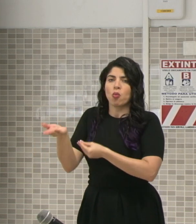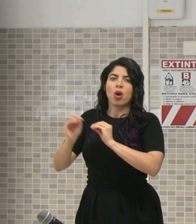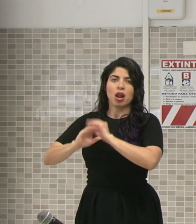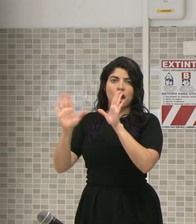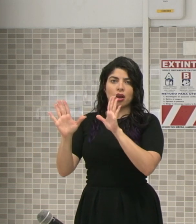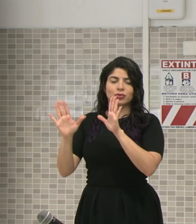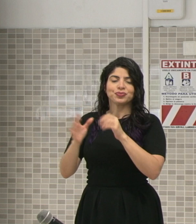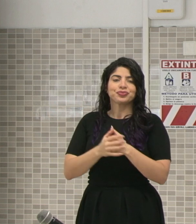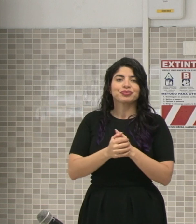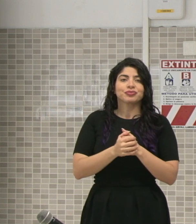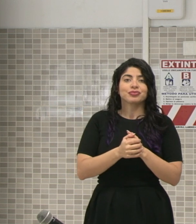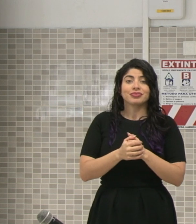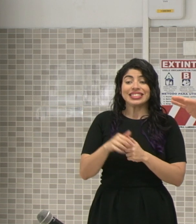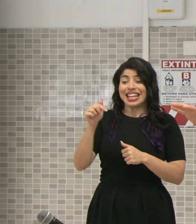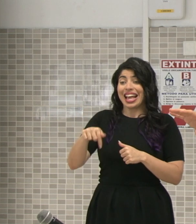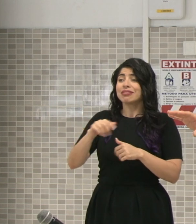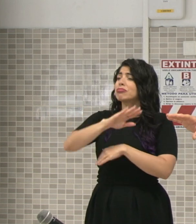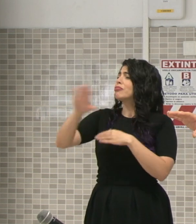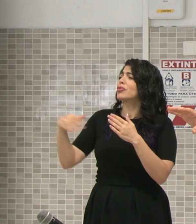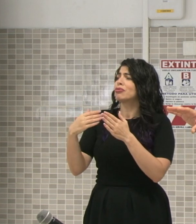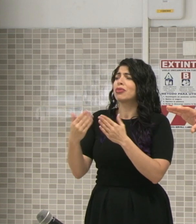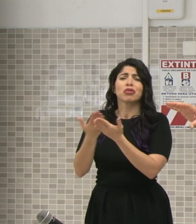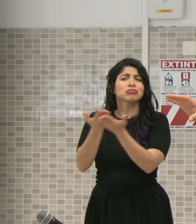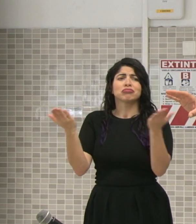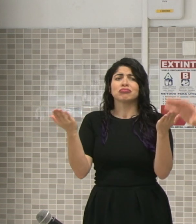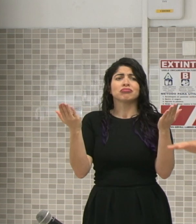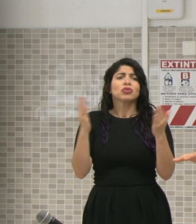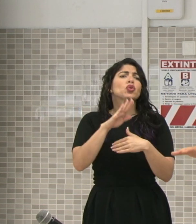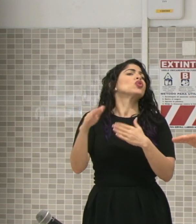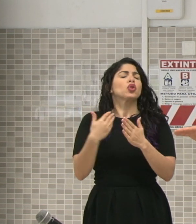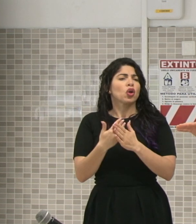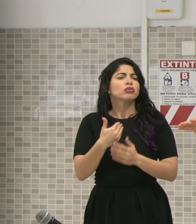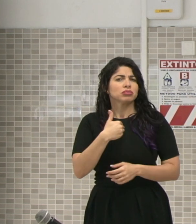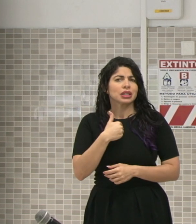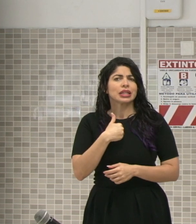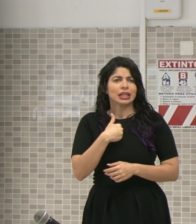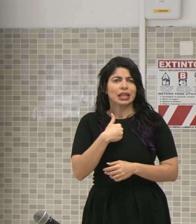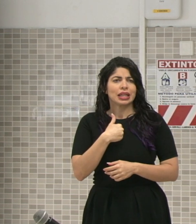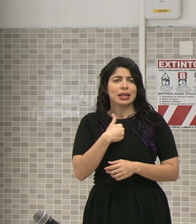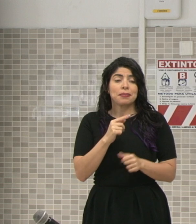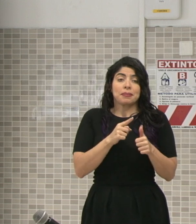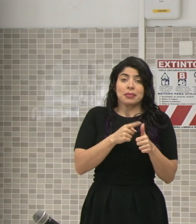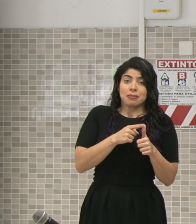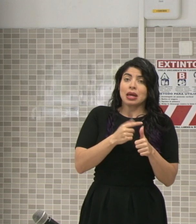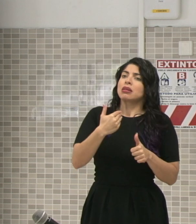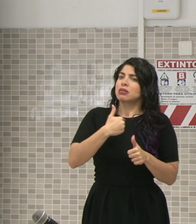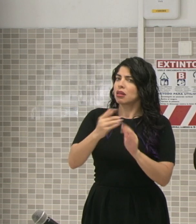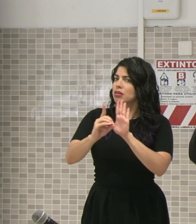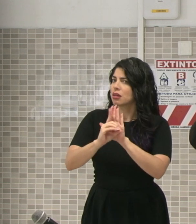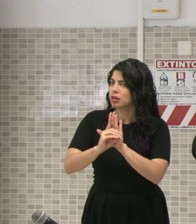Y aquí todas y todos tienen, en principio, el derecho,